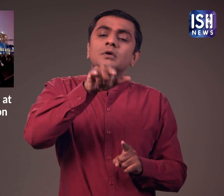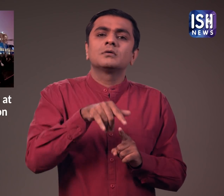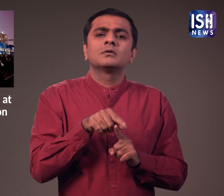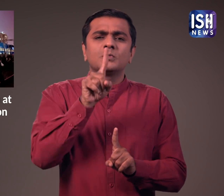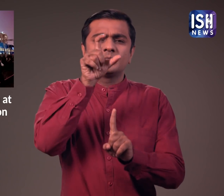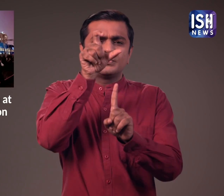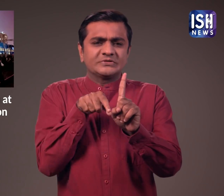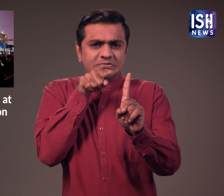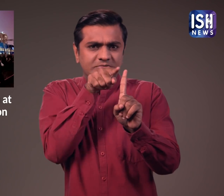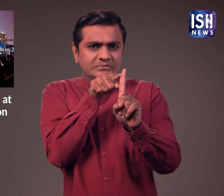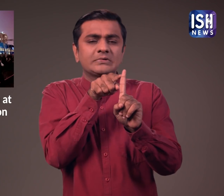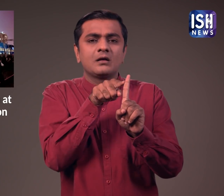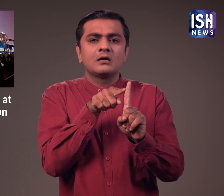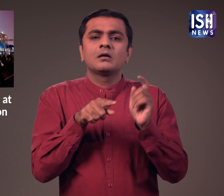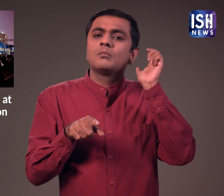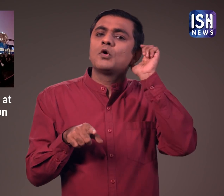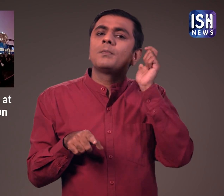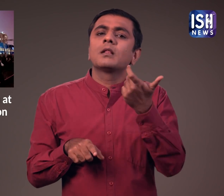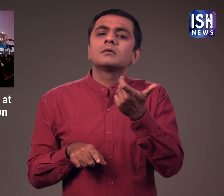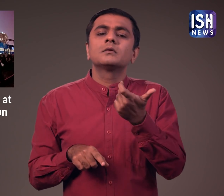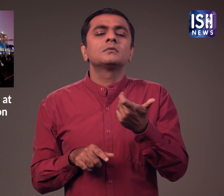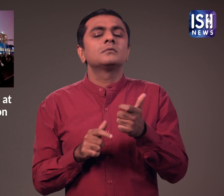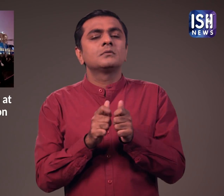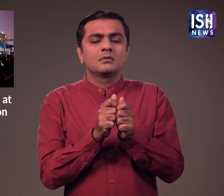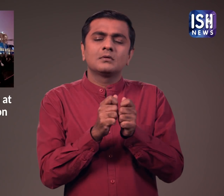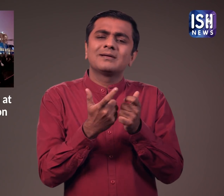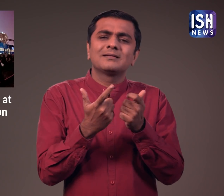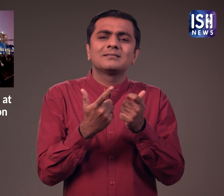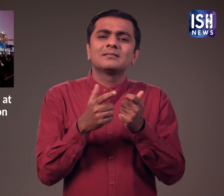हवा में गरम होने के कारण एक यात्री के फोन में आग लग गई